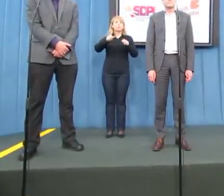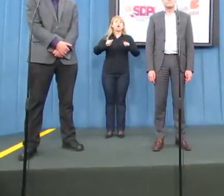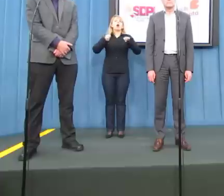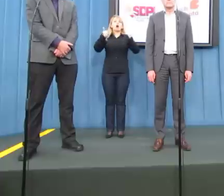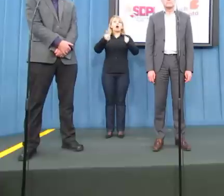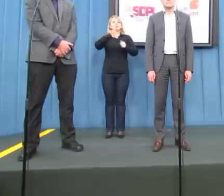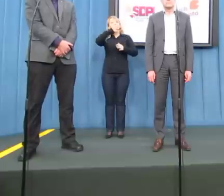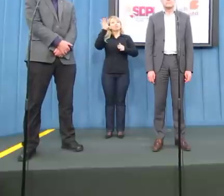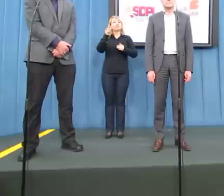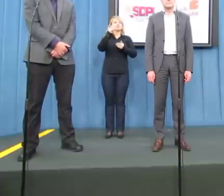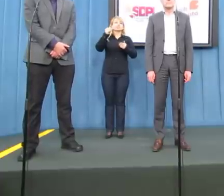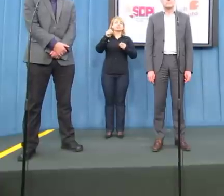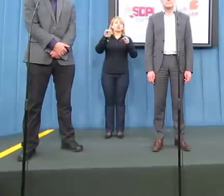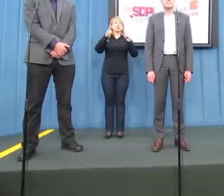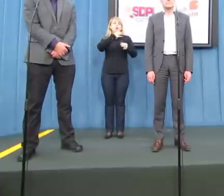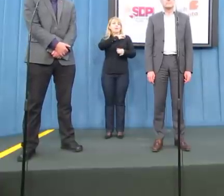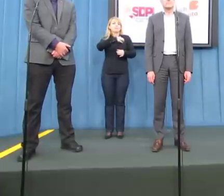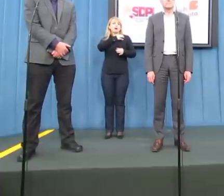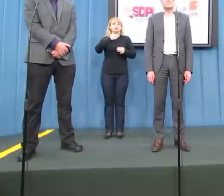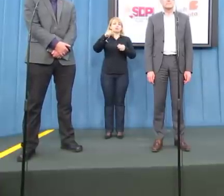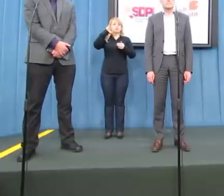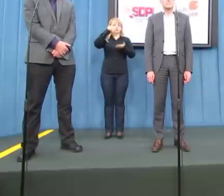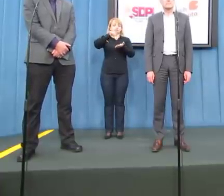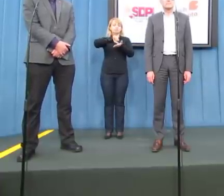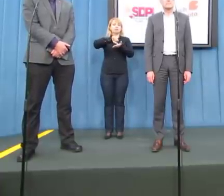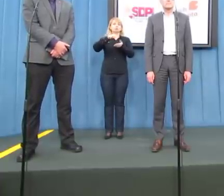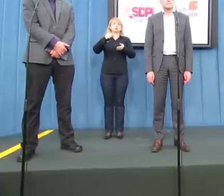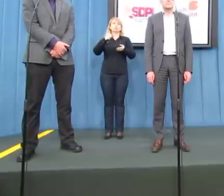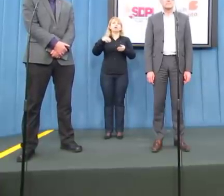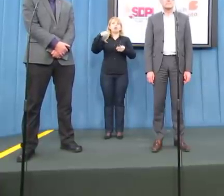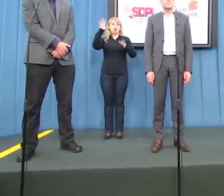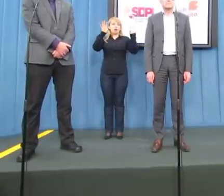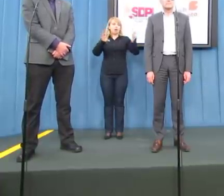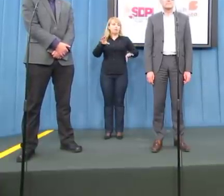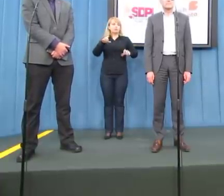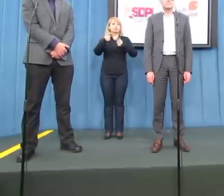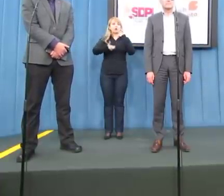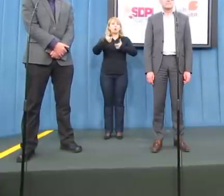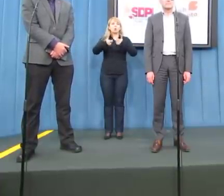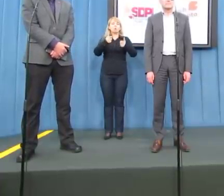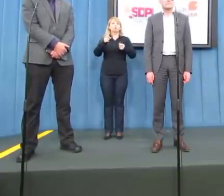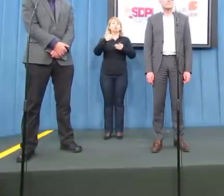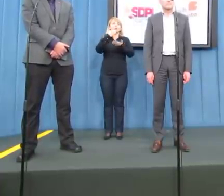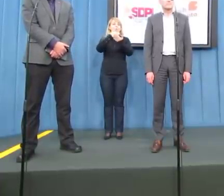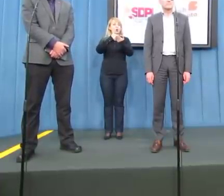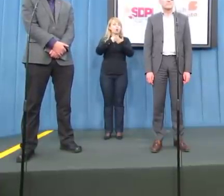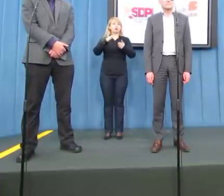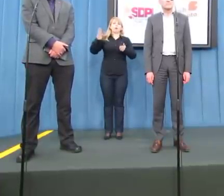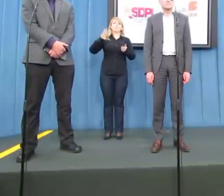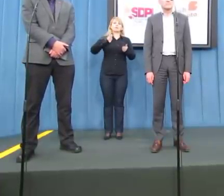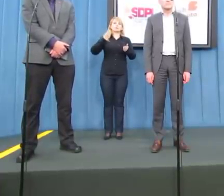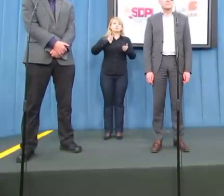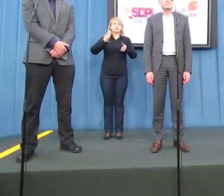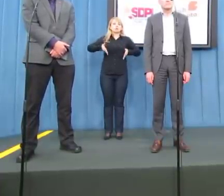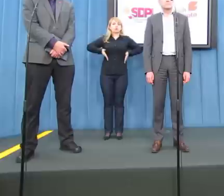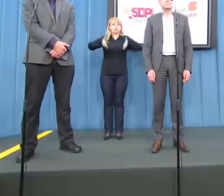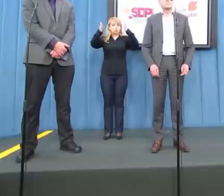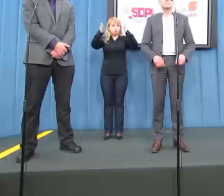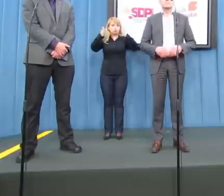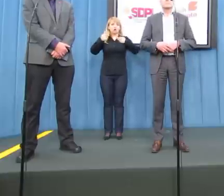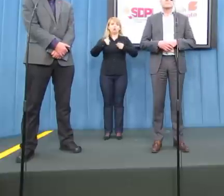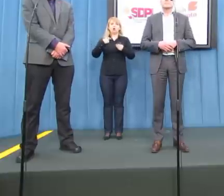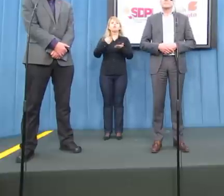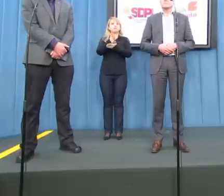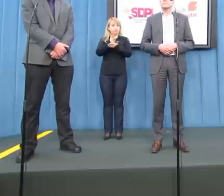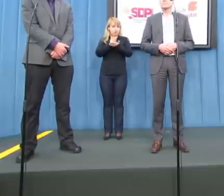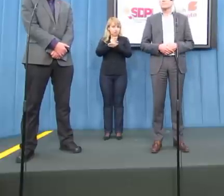Centrolewicowych, nad powstaniem Programu Bezpiecznej Drogi. I wierzę, że ten zespół przedstawi